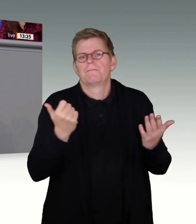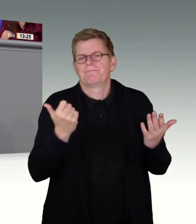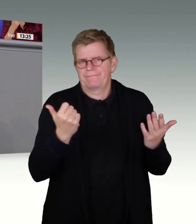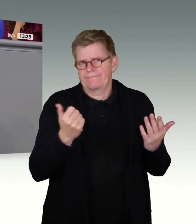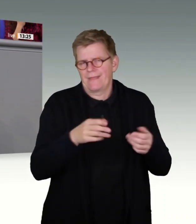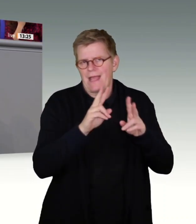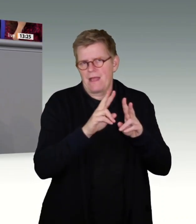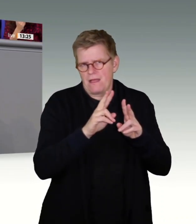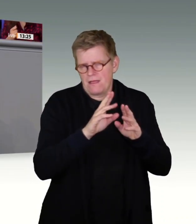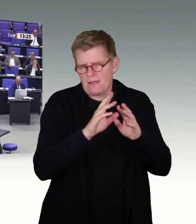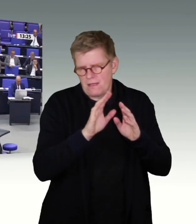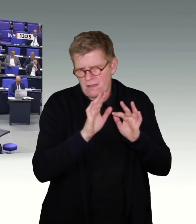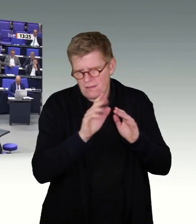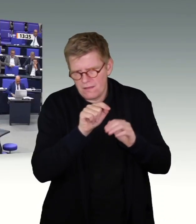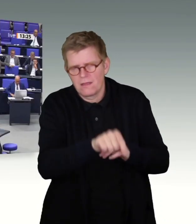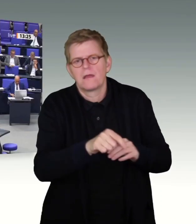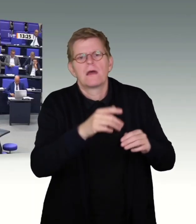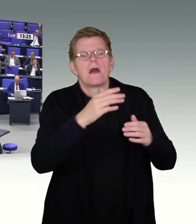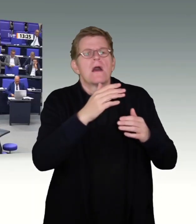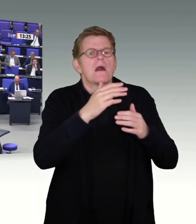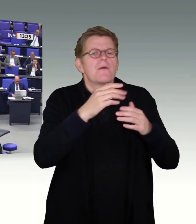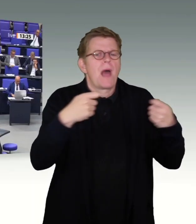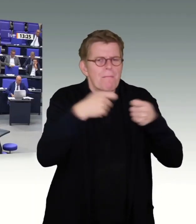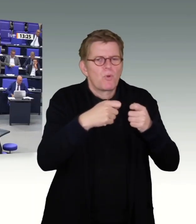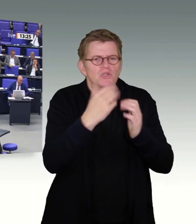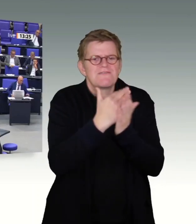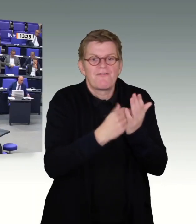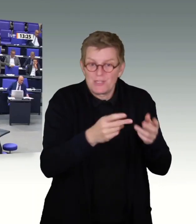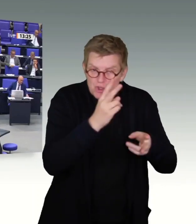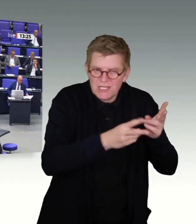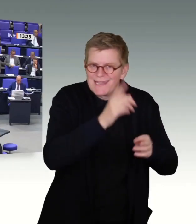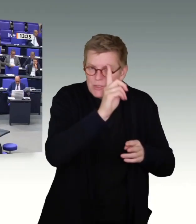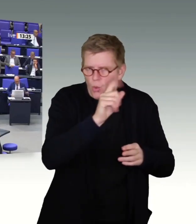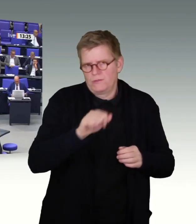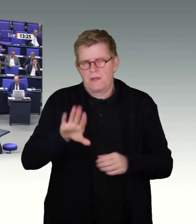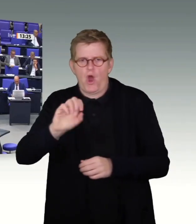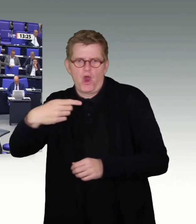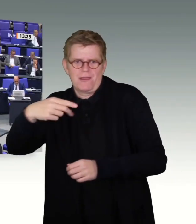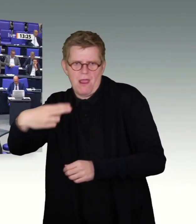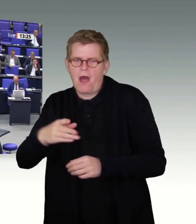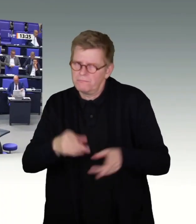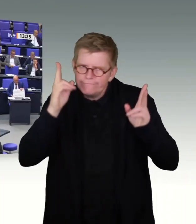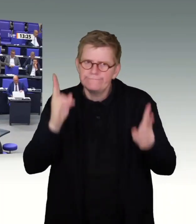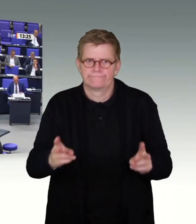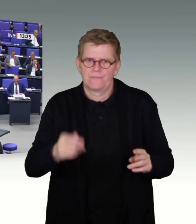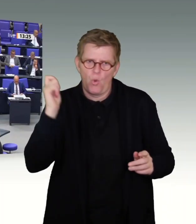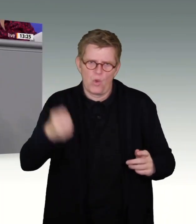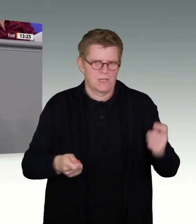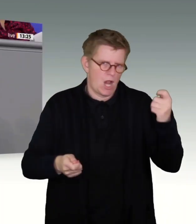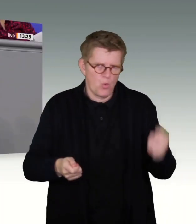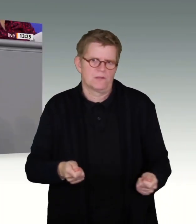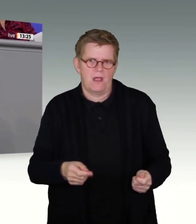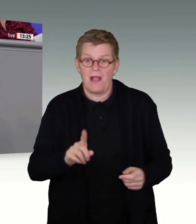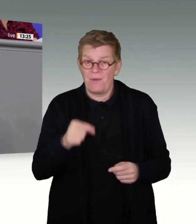kassiert, die Ihnen diese Eingriffe attestiert haben. Aber Sie haben eben nichts vorgelegt, was tatsächlich die Rechte von Kindern schützen würde